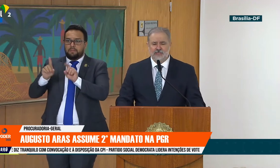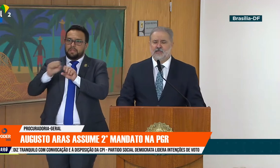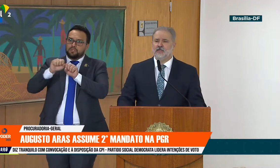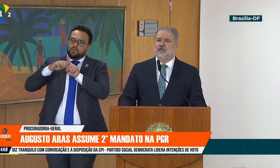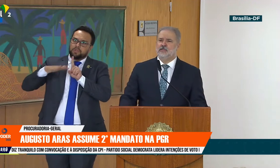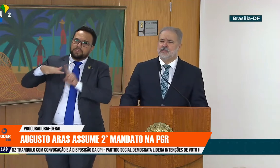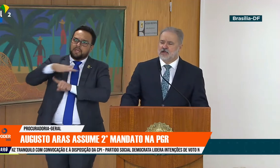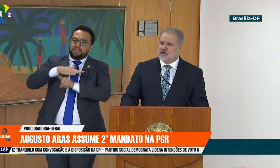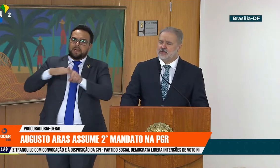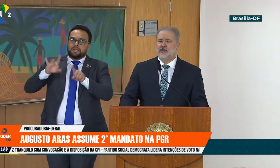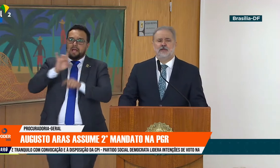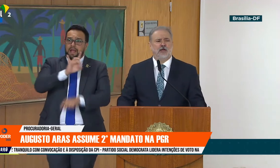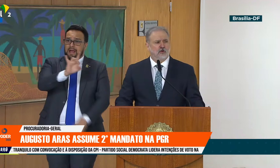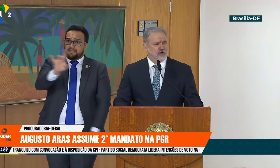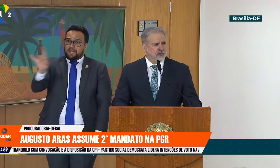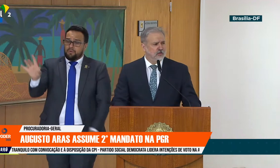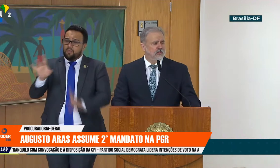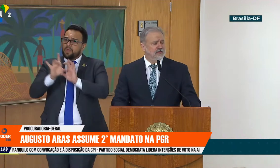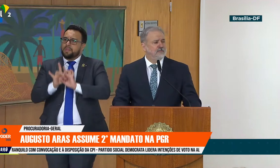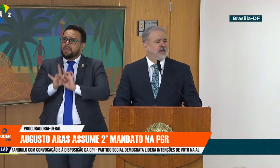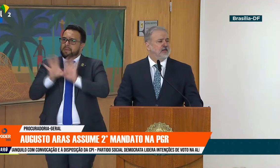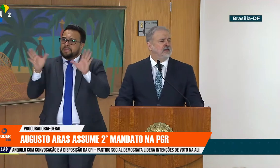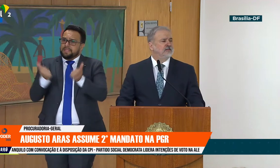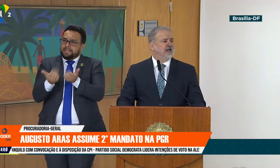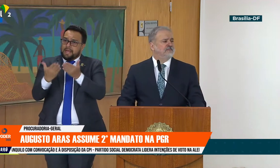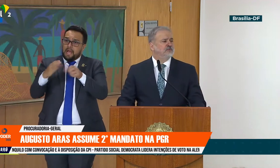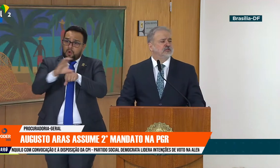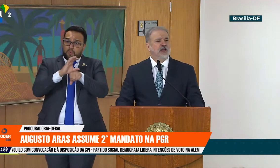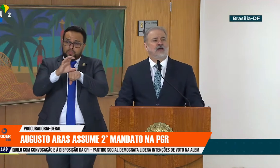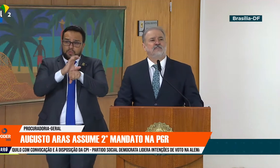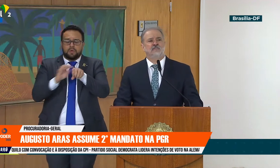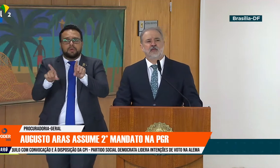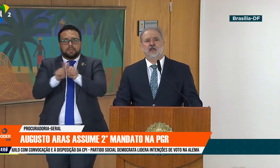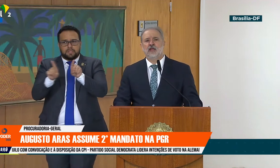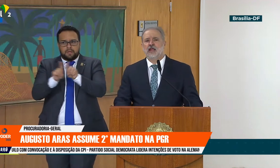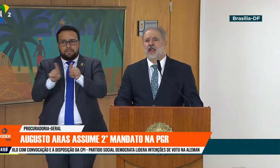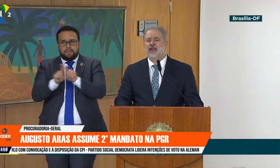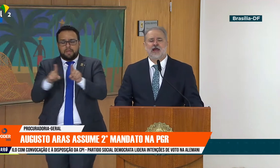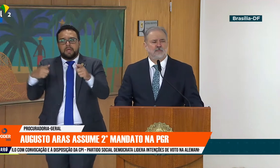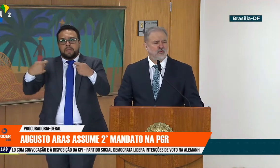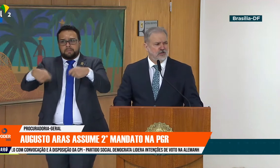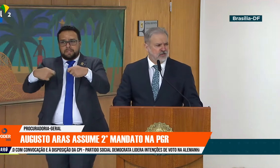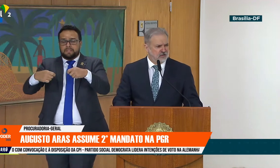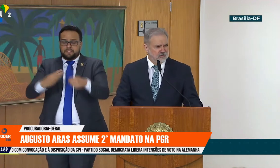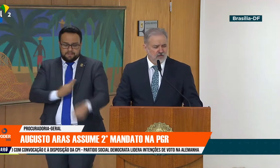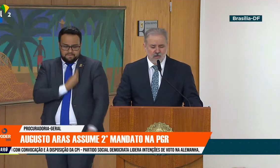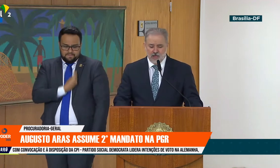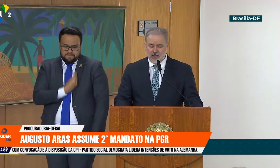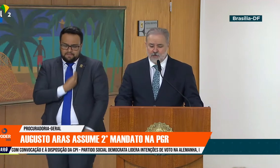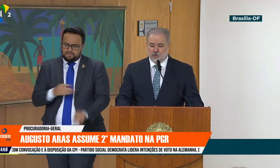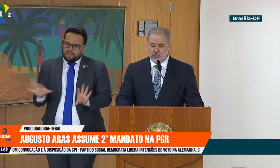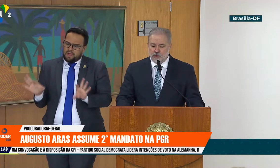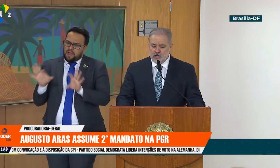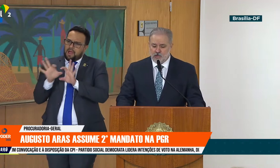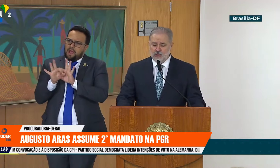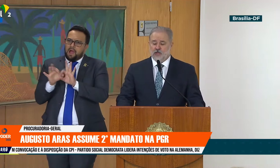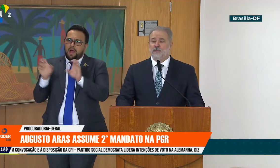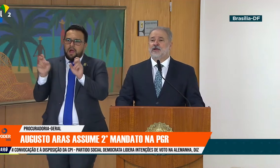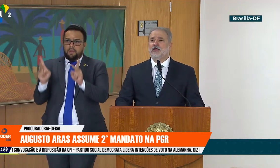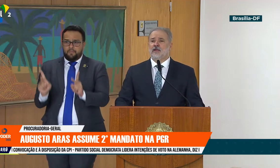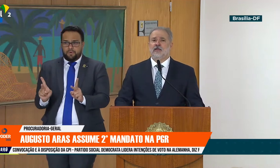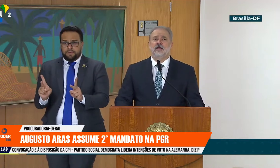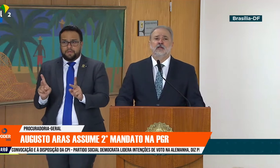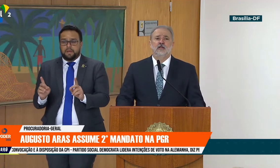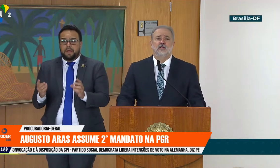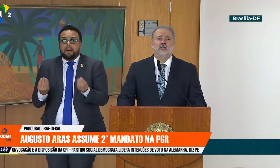independência que lhes garante a lei maior, também deve buscar viver em harmonia. Em harmonia